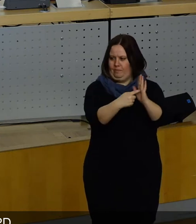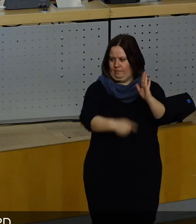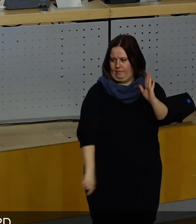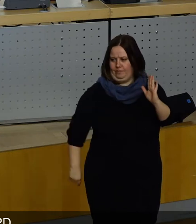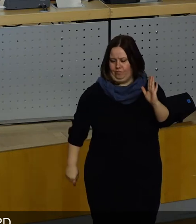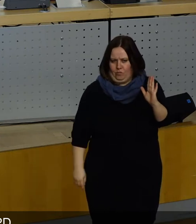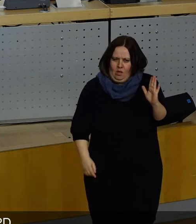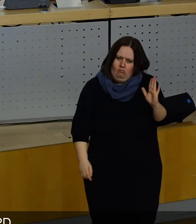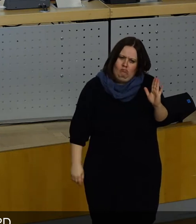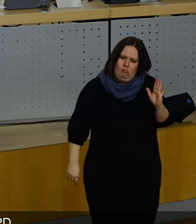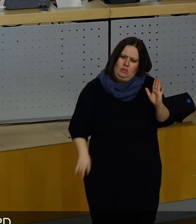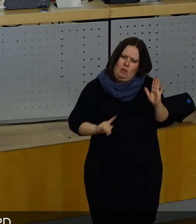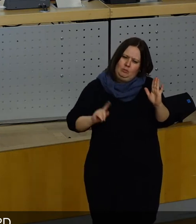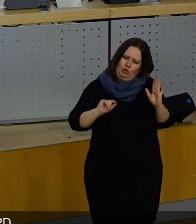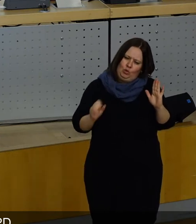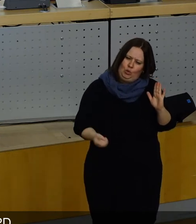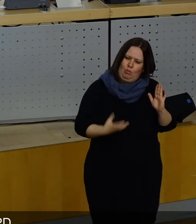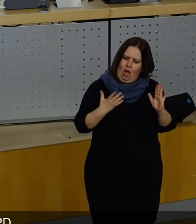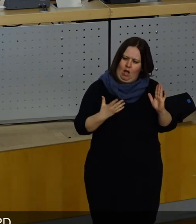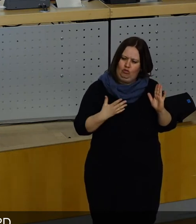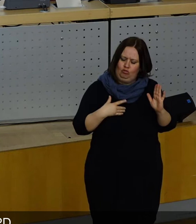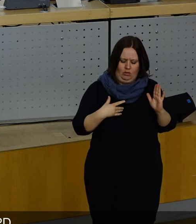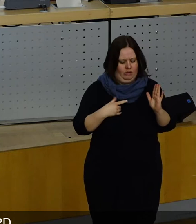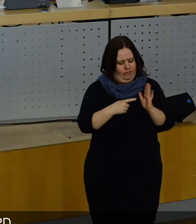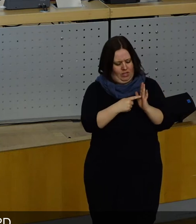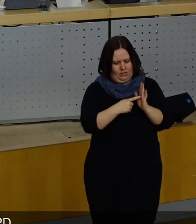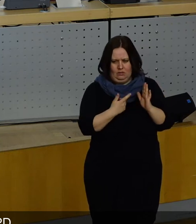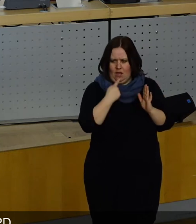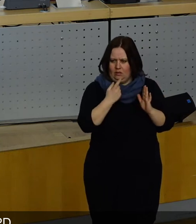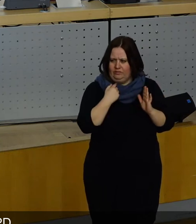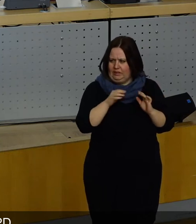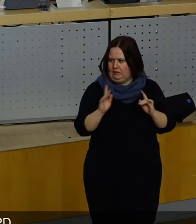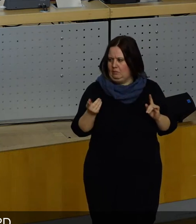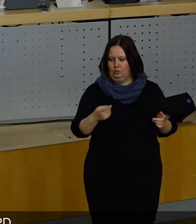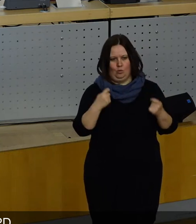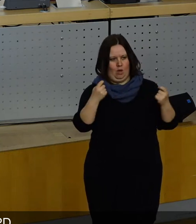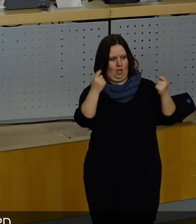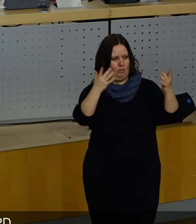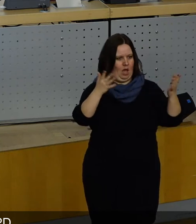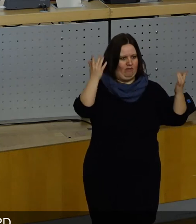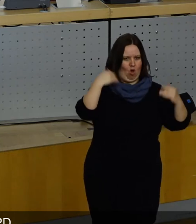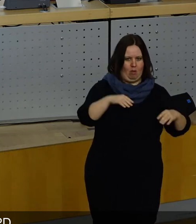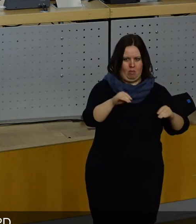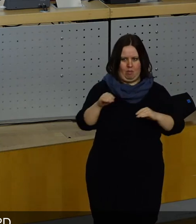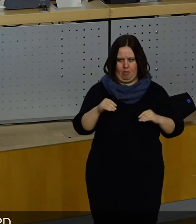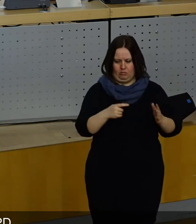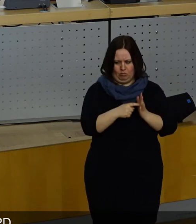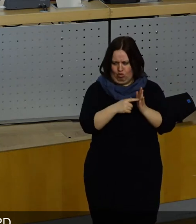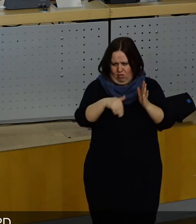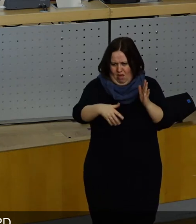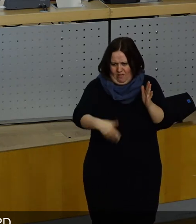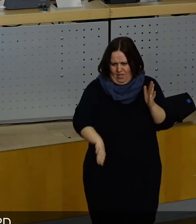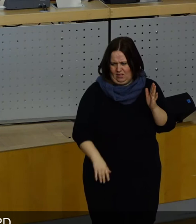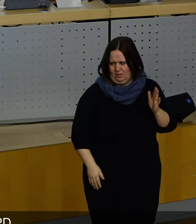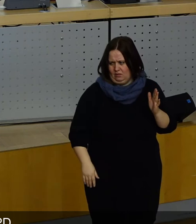Ich bin jetzt ein bisschen überrascht darüber formulieren, was mal so wie echauffiert hier jetzt gerade argumentiert worden ist.